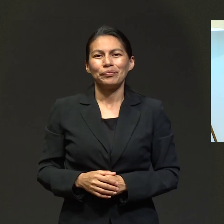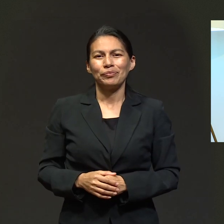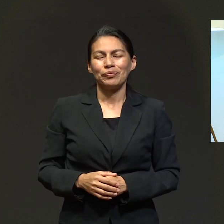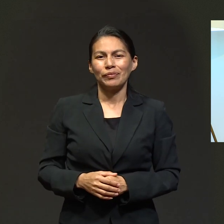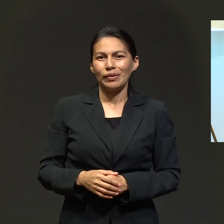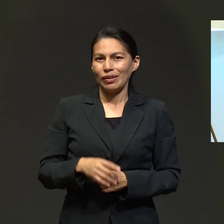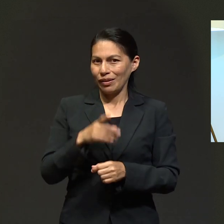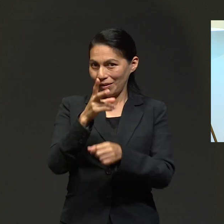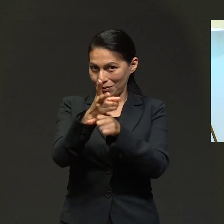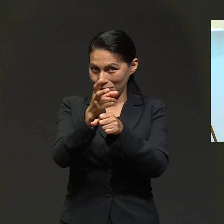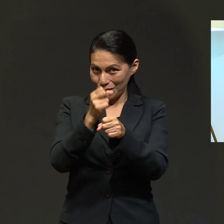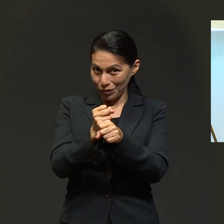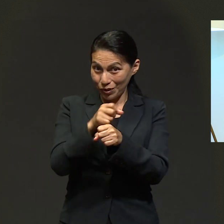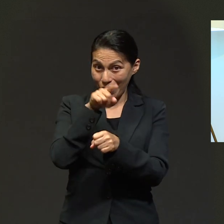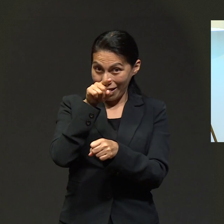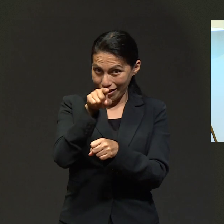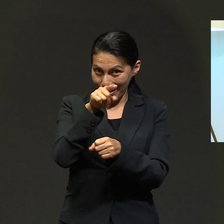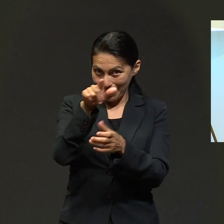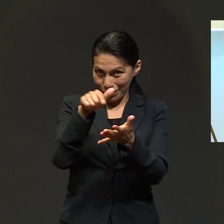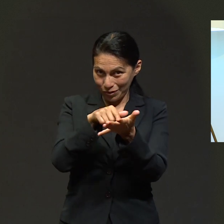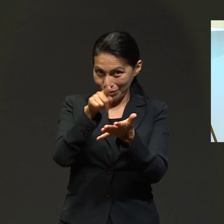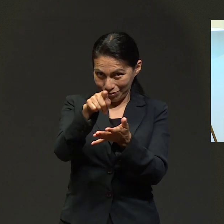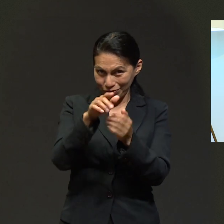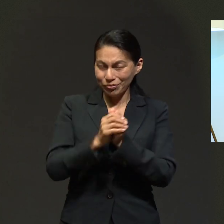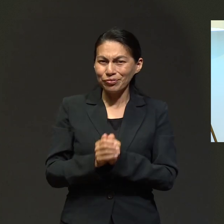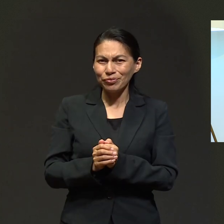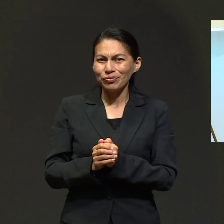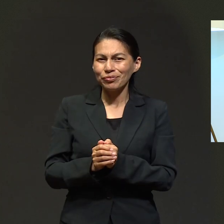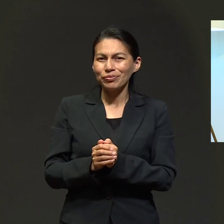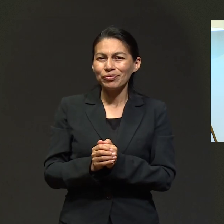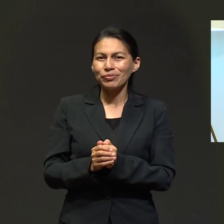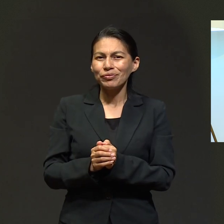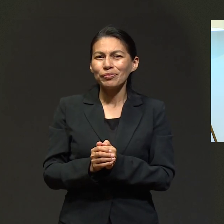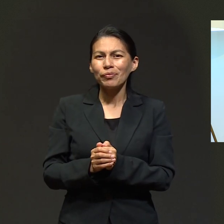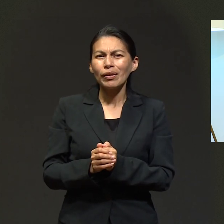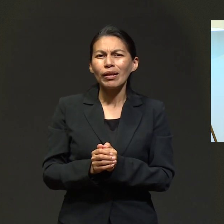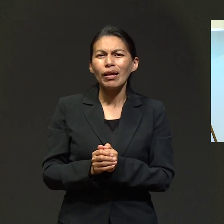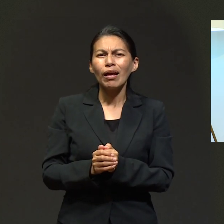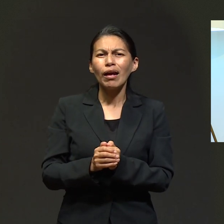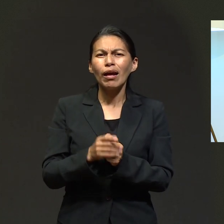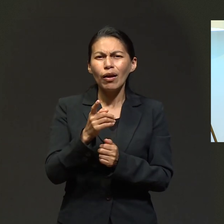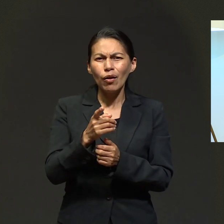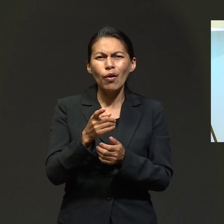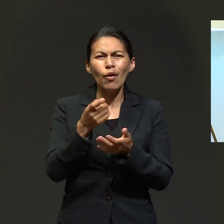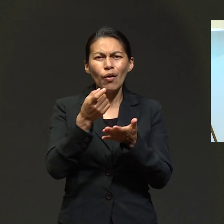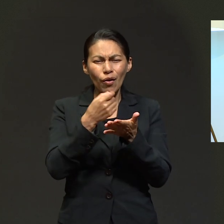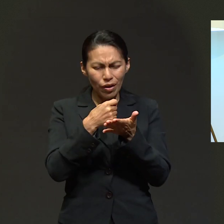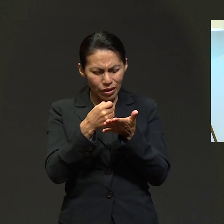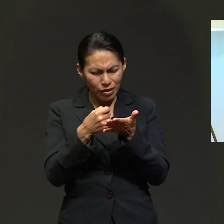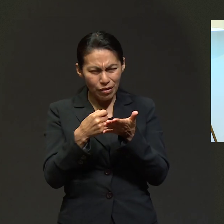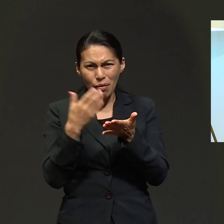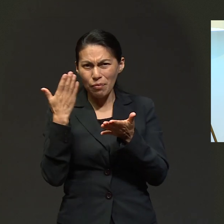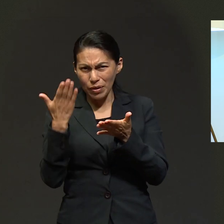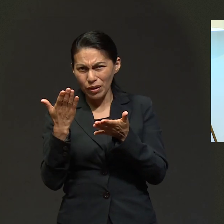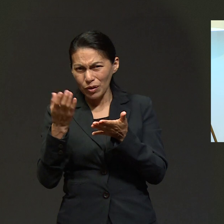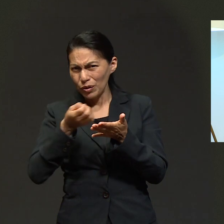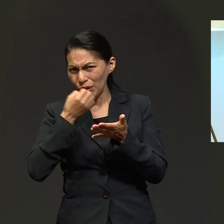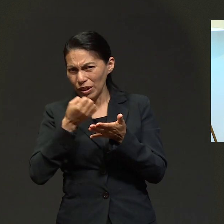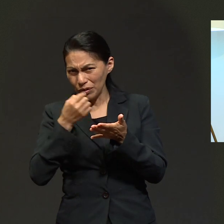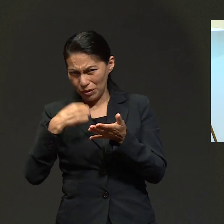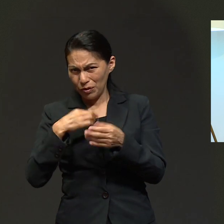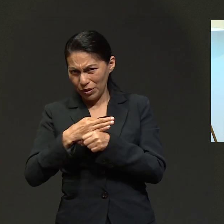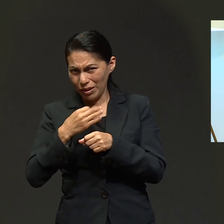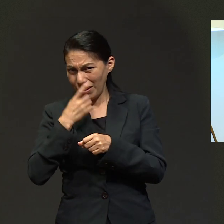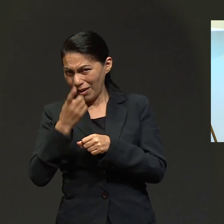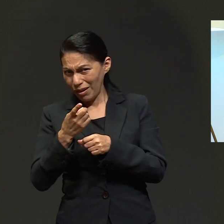ellas, por estas peticiones. Y yo te invito allá donde tú estás, a que tomes nota y te unas a